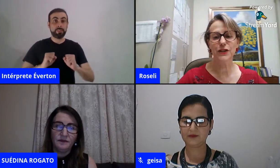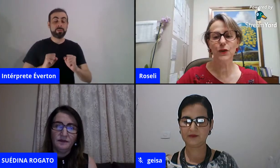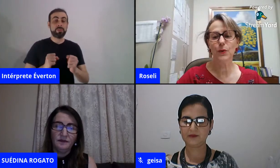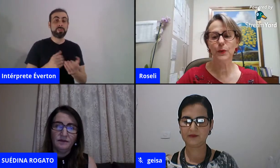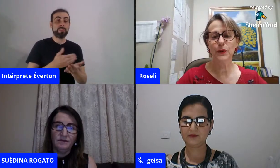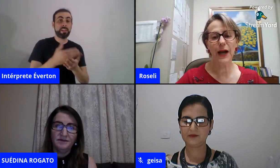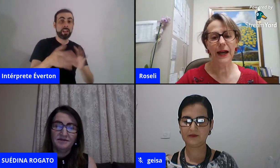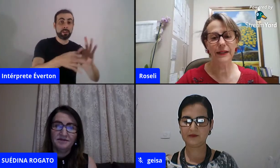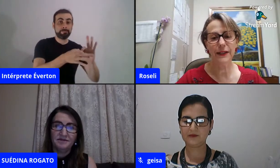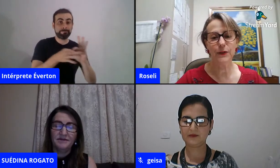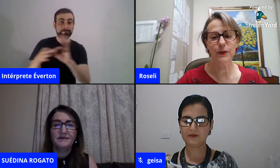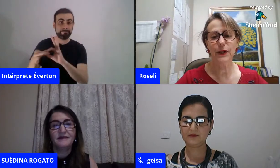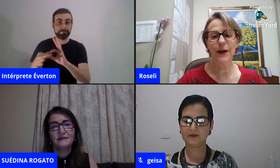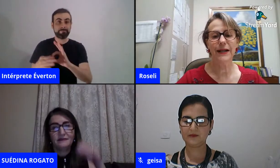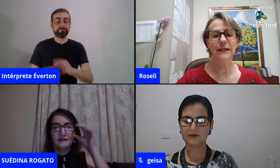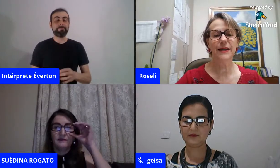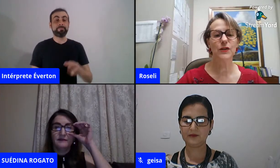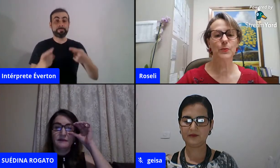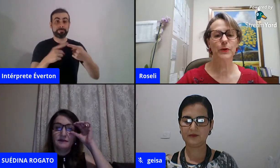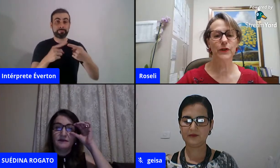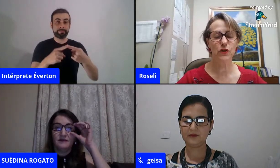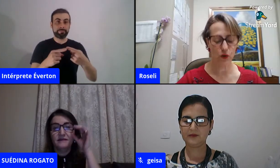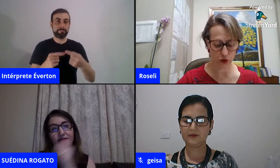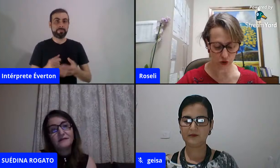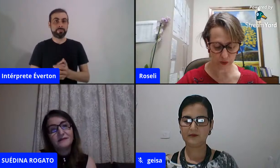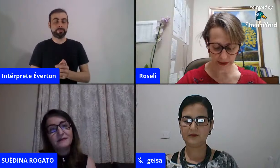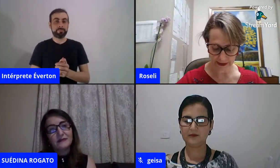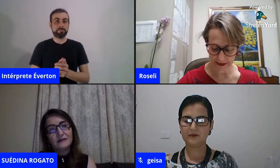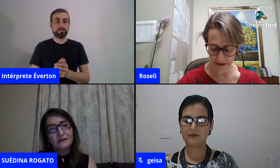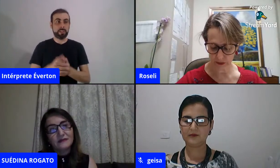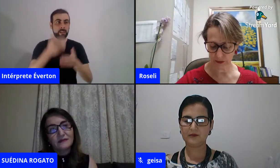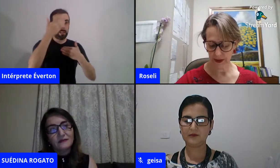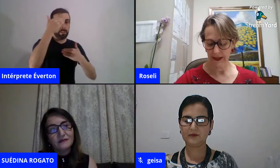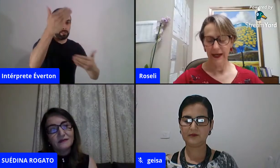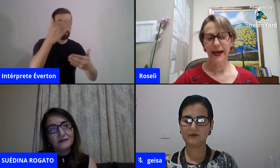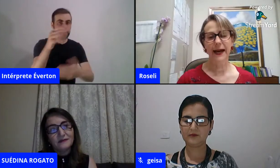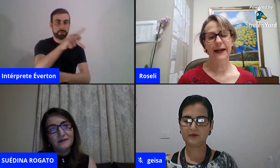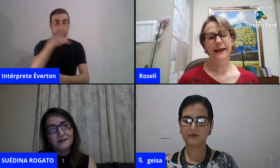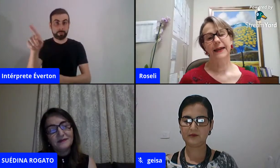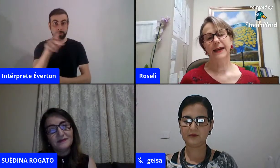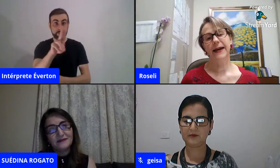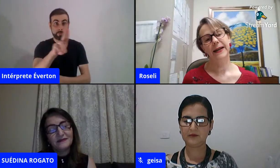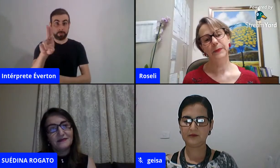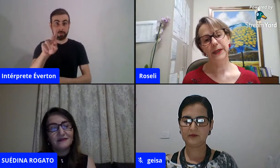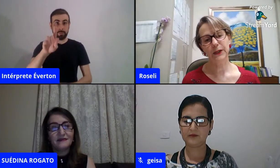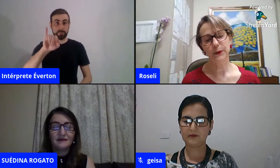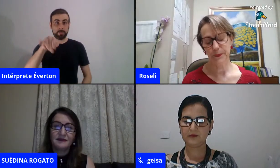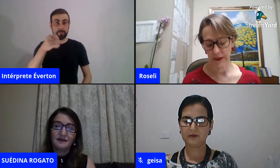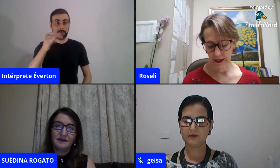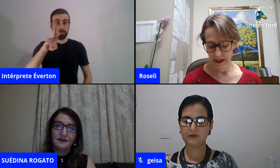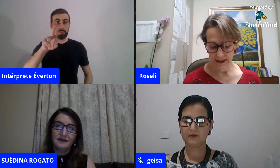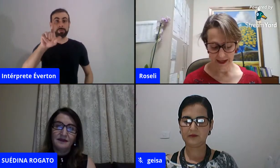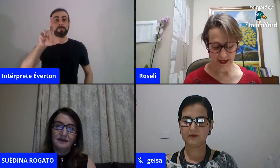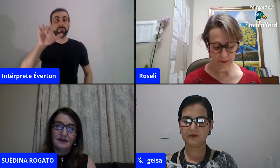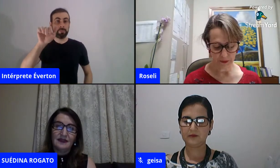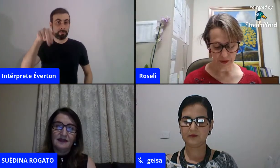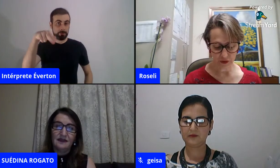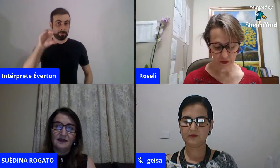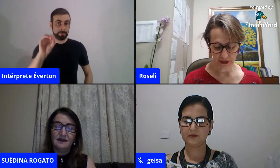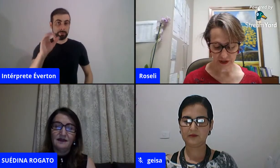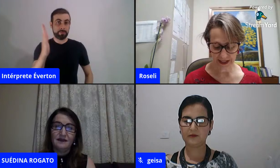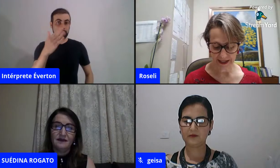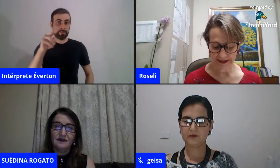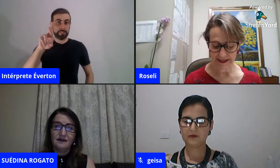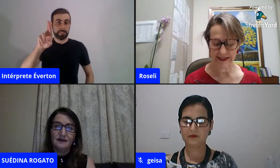Primeiramente, com muito carinho, que eu agradeço o professor Juliano Raramilho e a